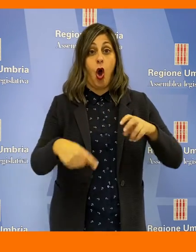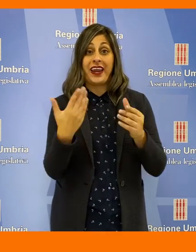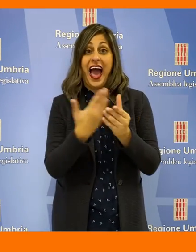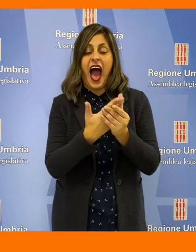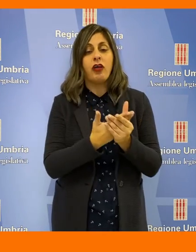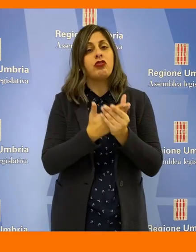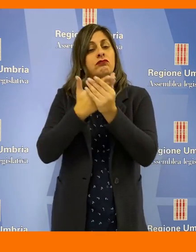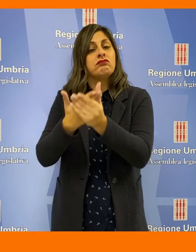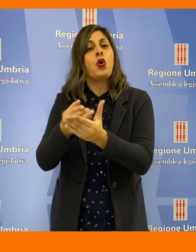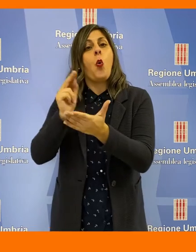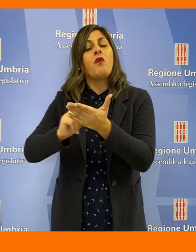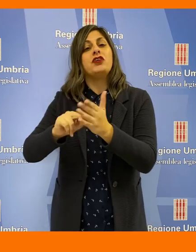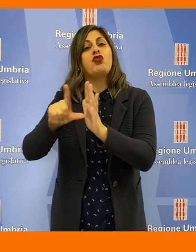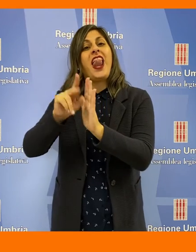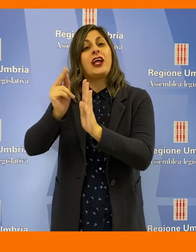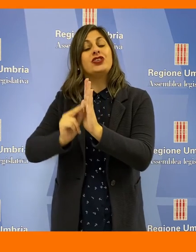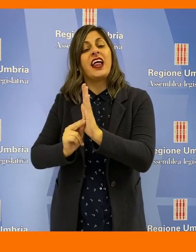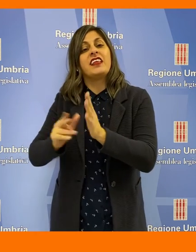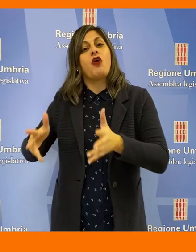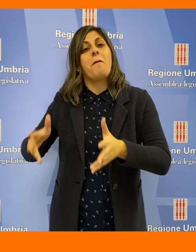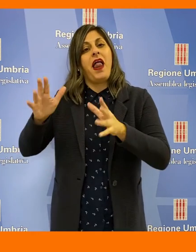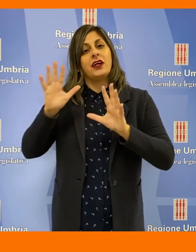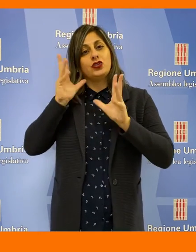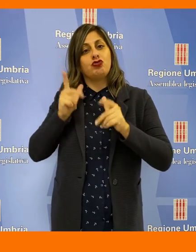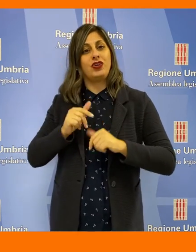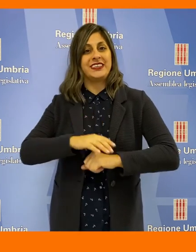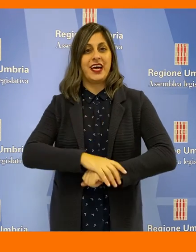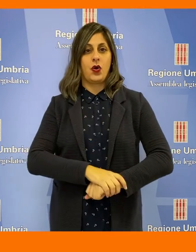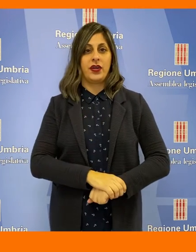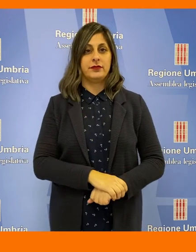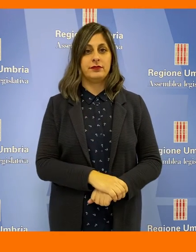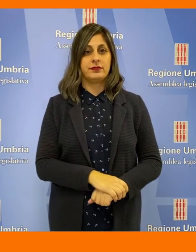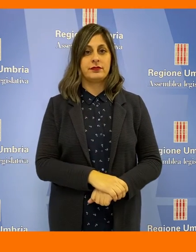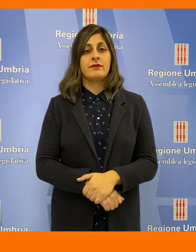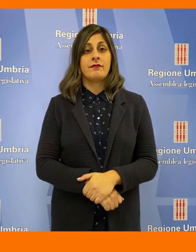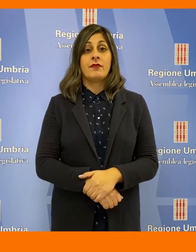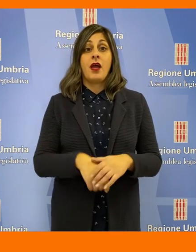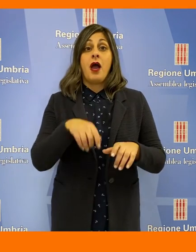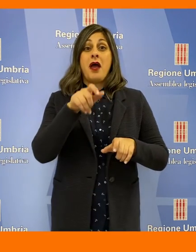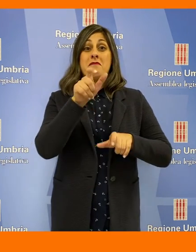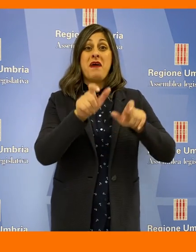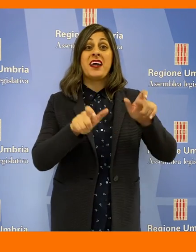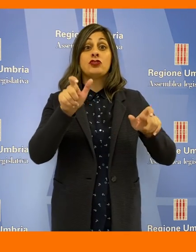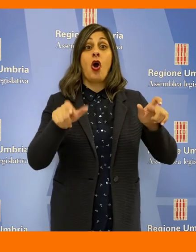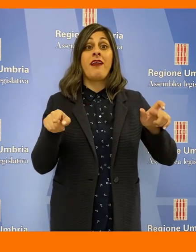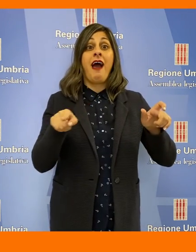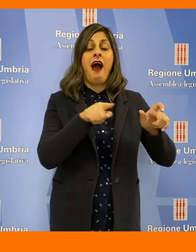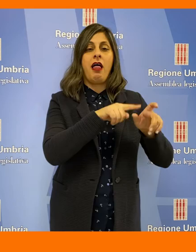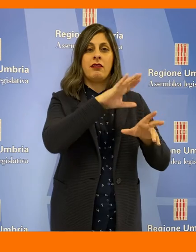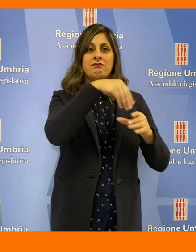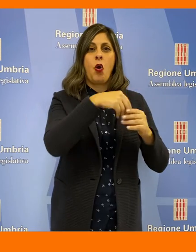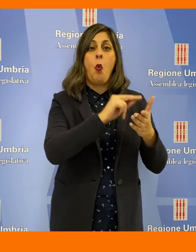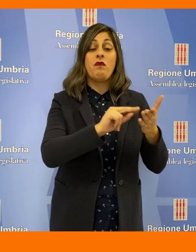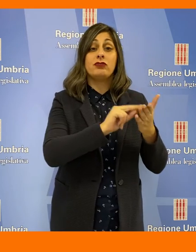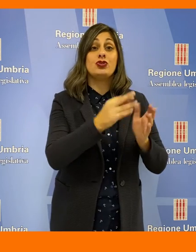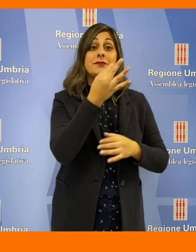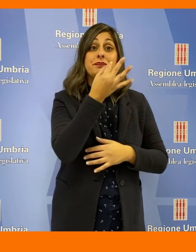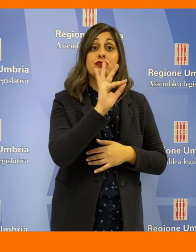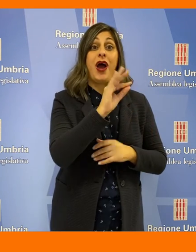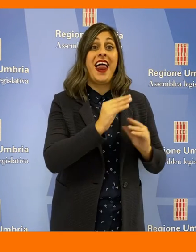affidata all'ufficio legislativo di Palazzo Cesaroni. Potenziamento del personale impiegato presso